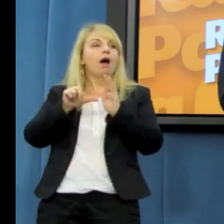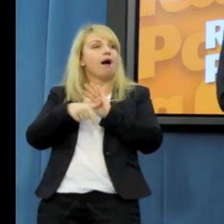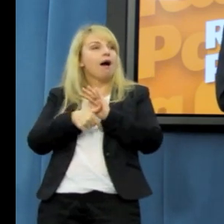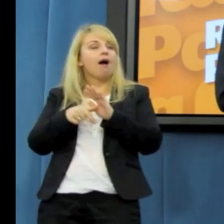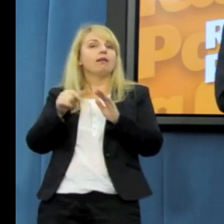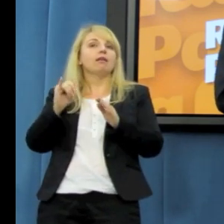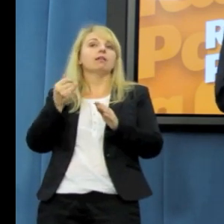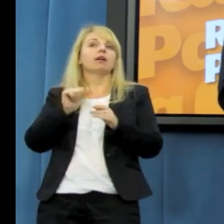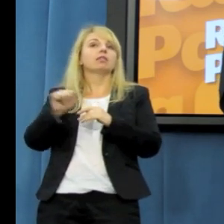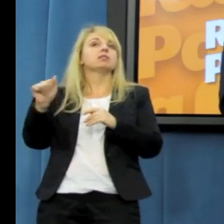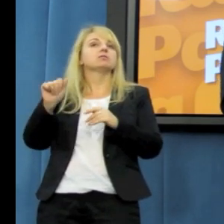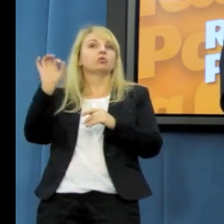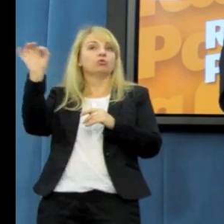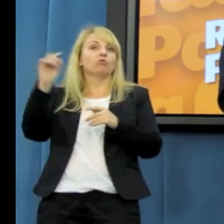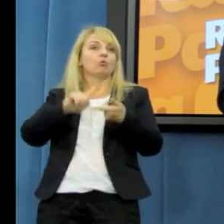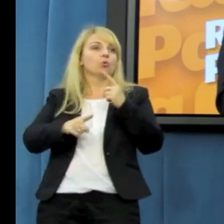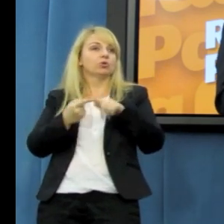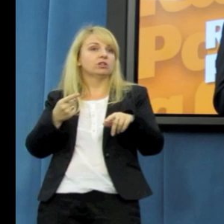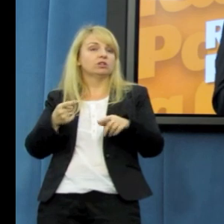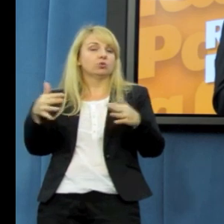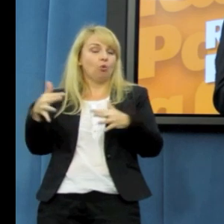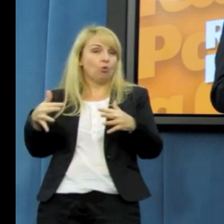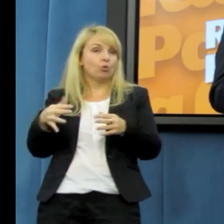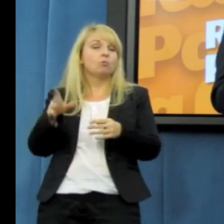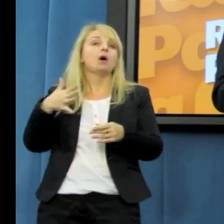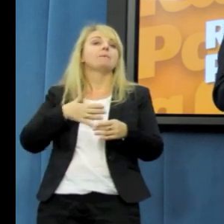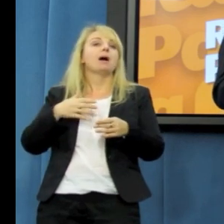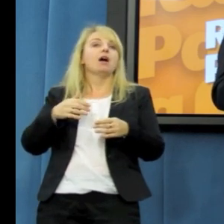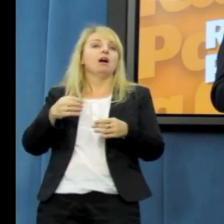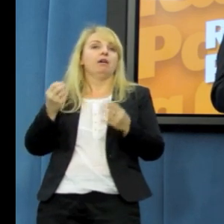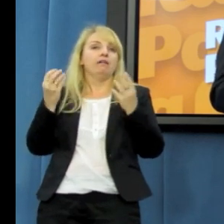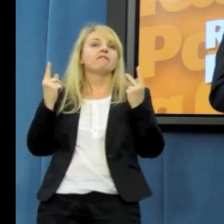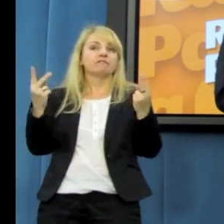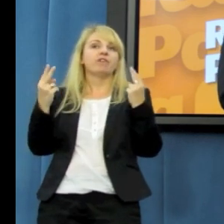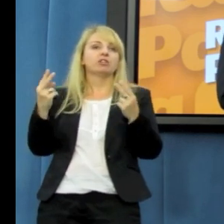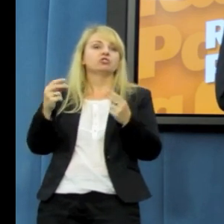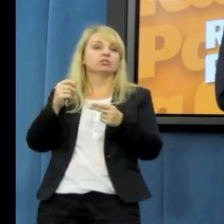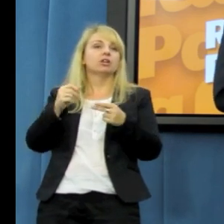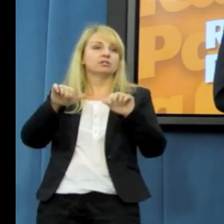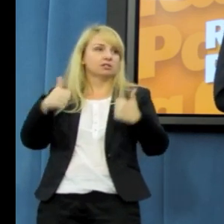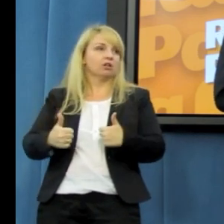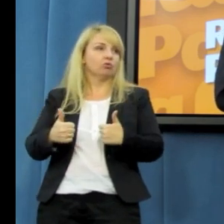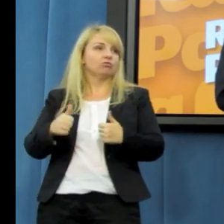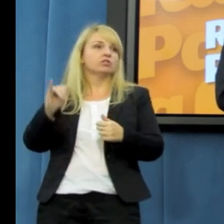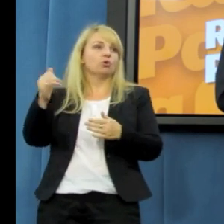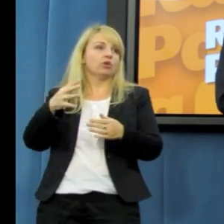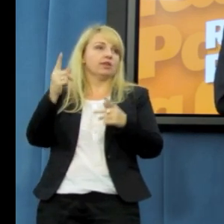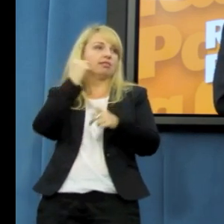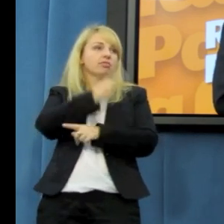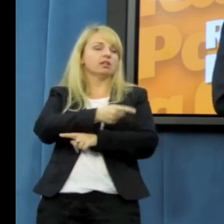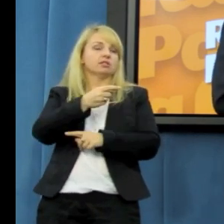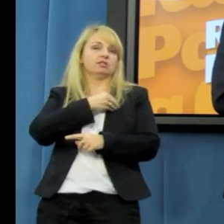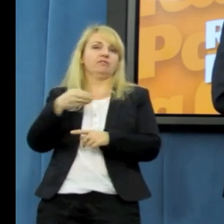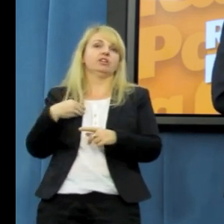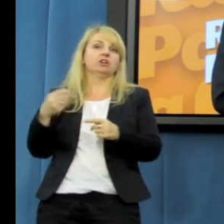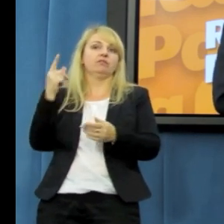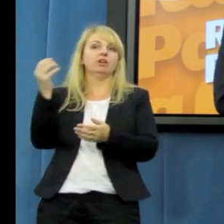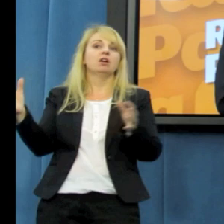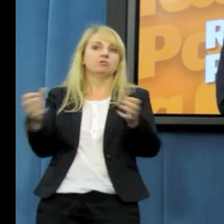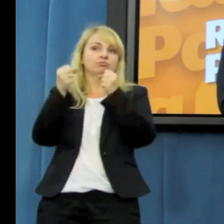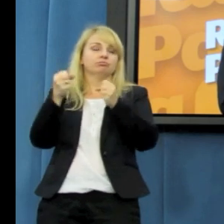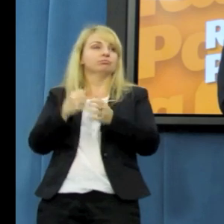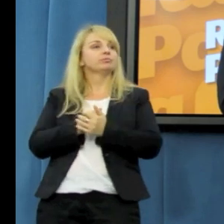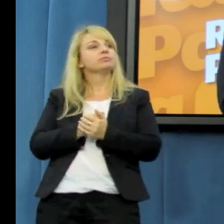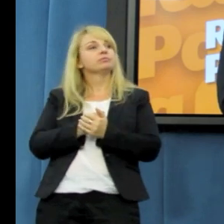z pracy przynależności politycznej zajmuje ważne stanowisko i podejmuje niekiedy bardzo ważne dla mieszkańców decyzje. To jeszcze jedno pytanie